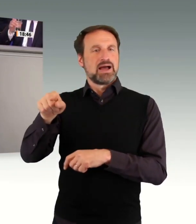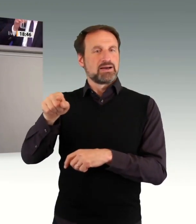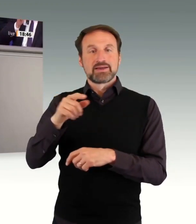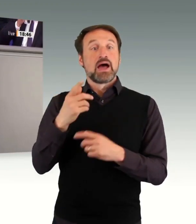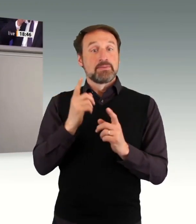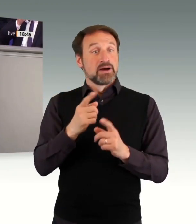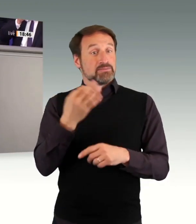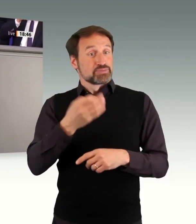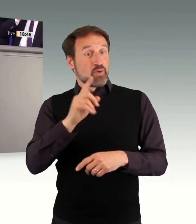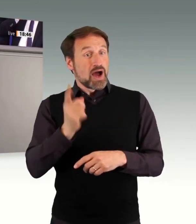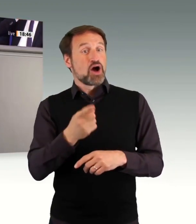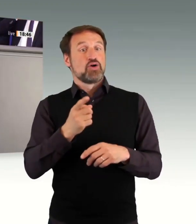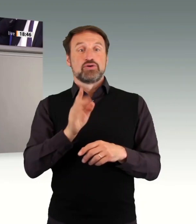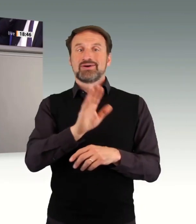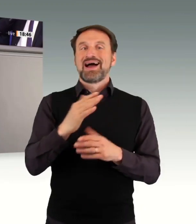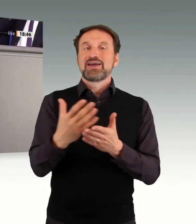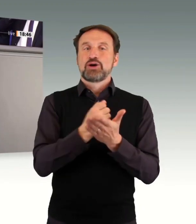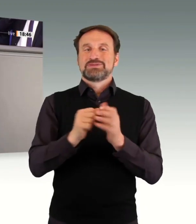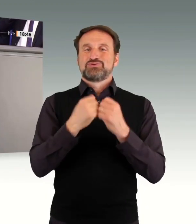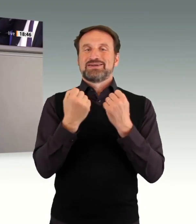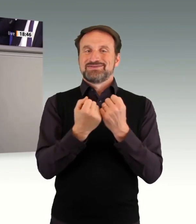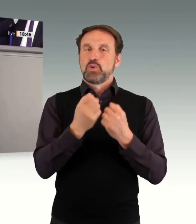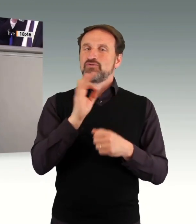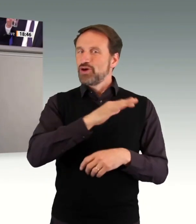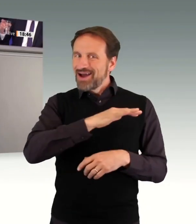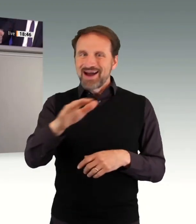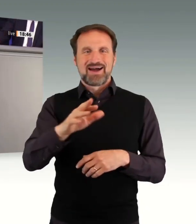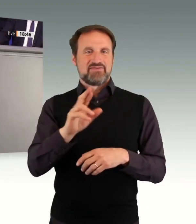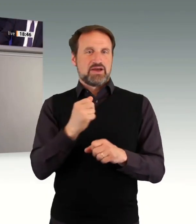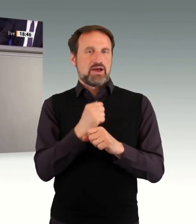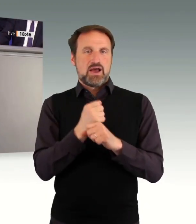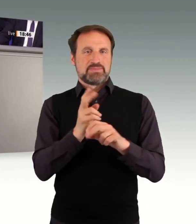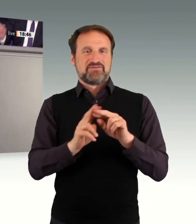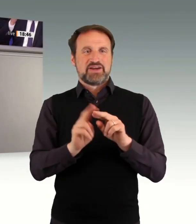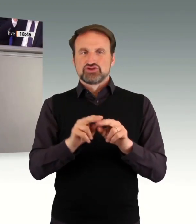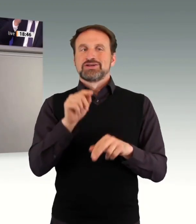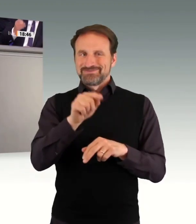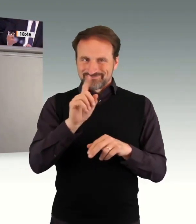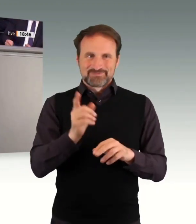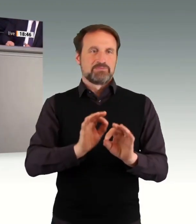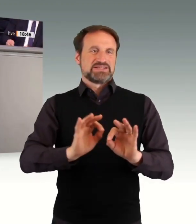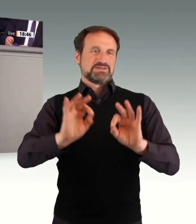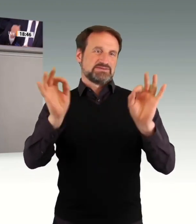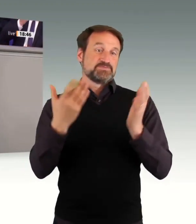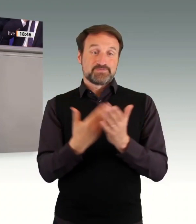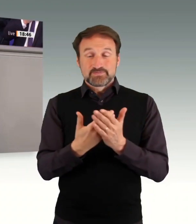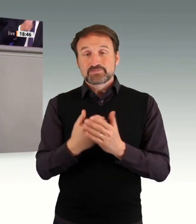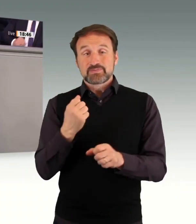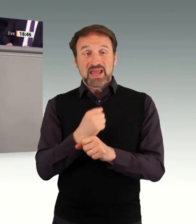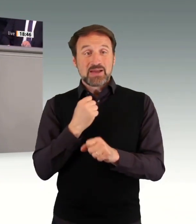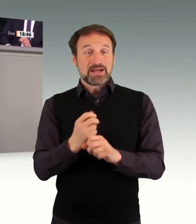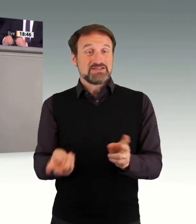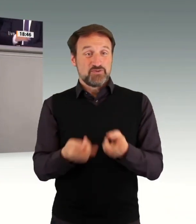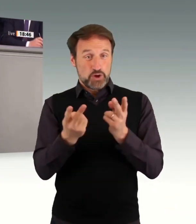Ausbildungsgeld steigt und nicht mehr gedeckelt wird. Schließlich darf die Digitalisierung vor Menschen mit